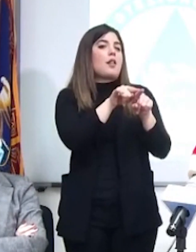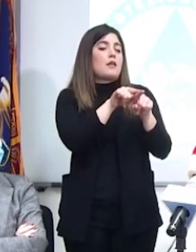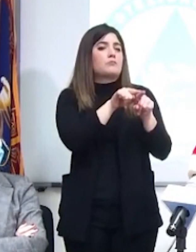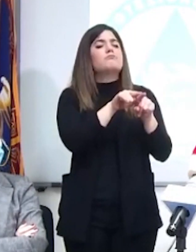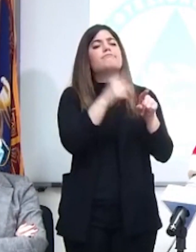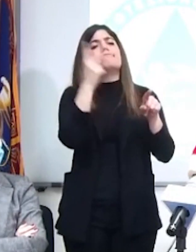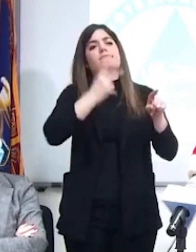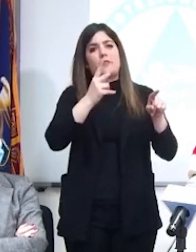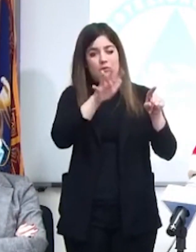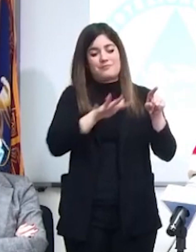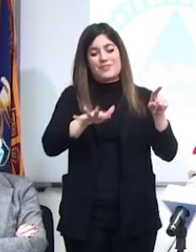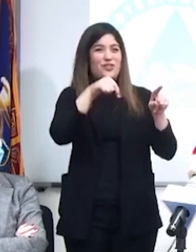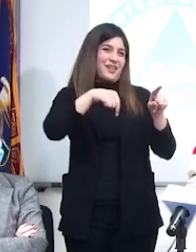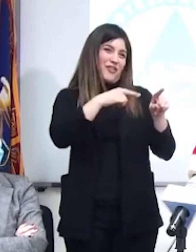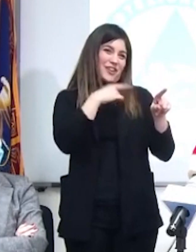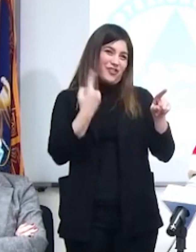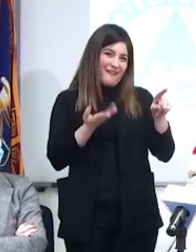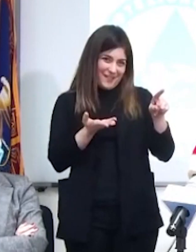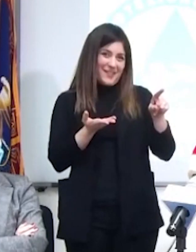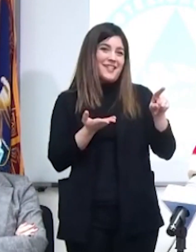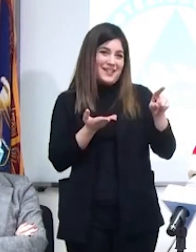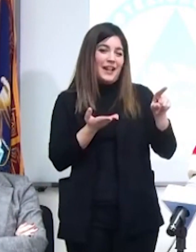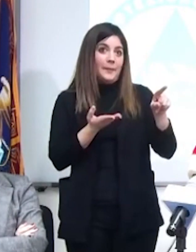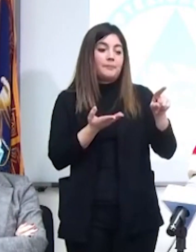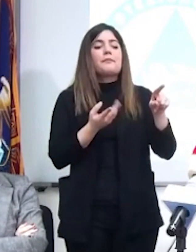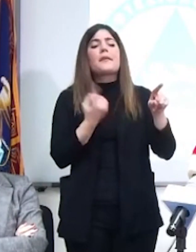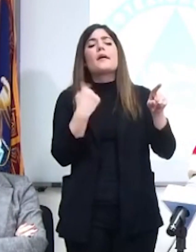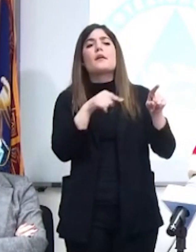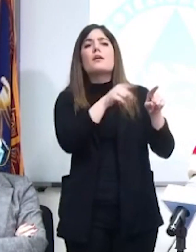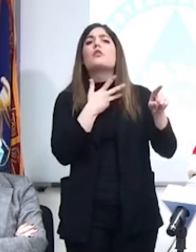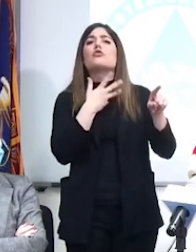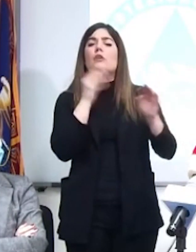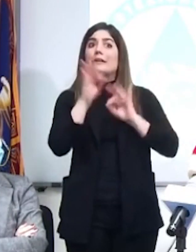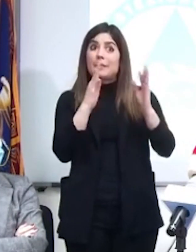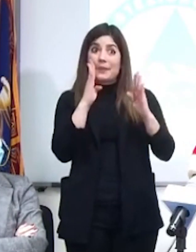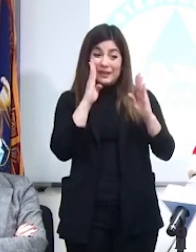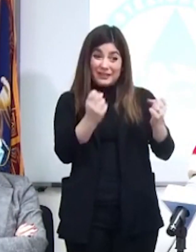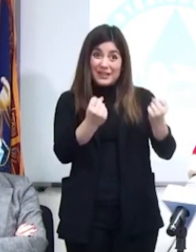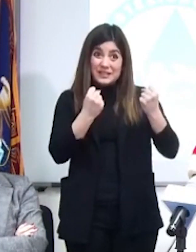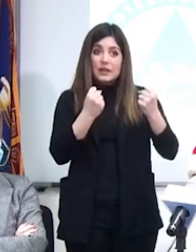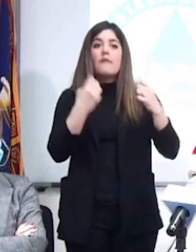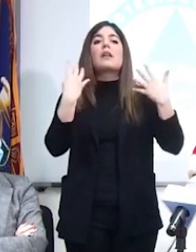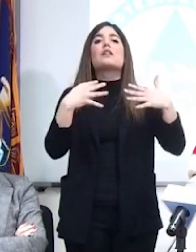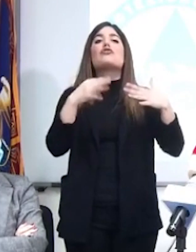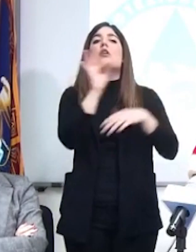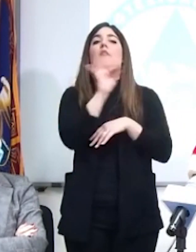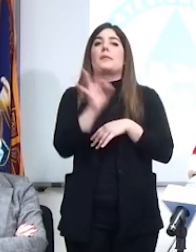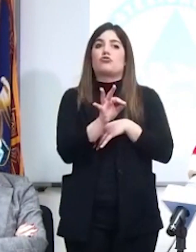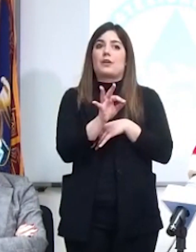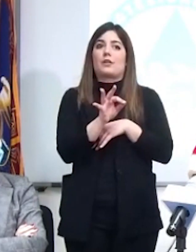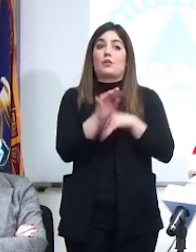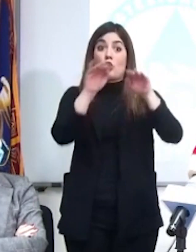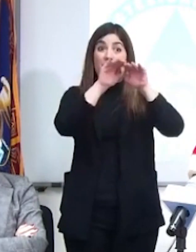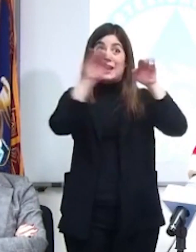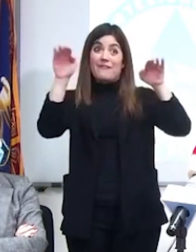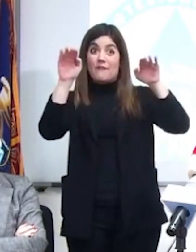che oggi abbiamo, che è quella gialla, dal fatto che le terapie intensive sono al 19%, la soglia al 30%